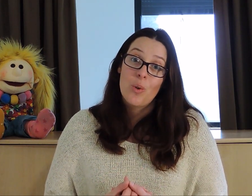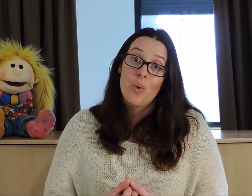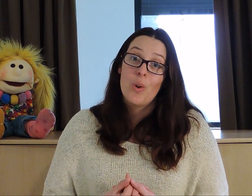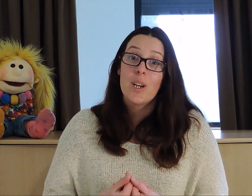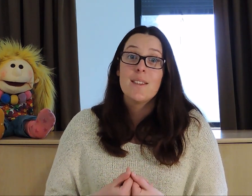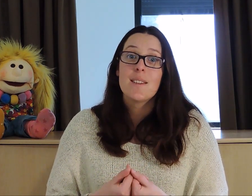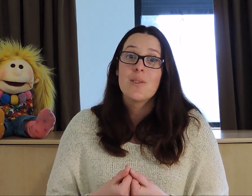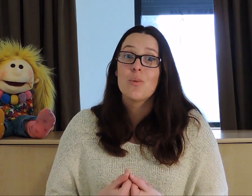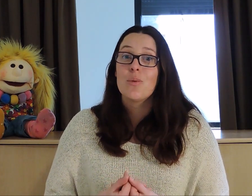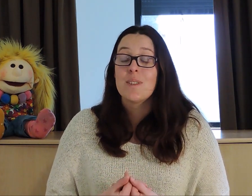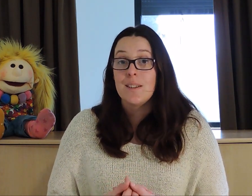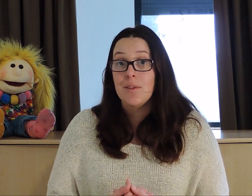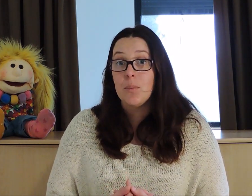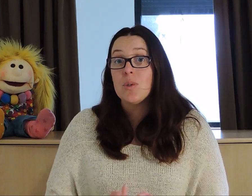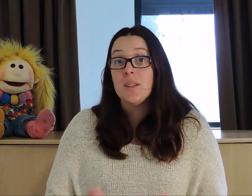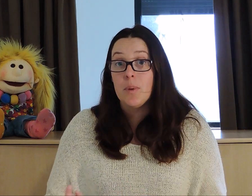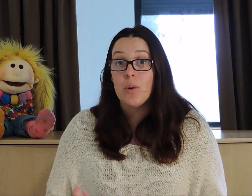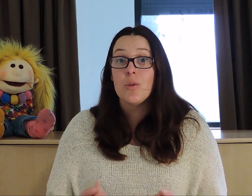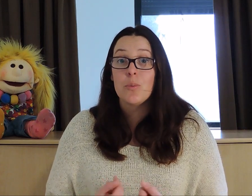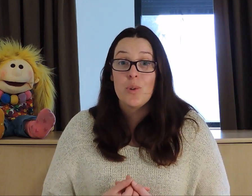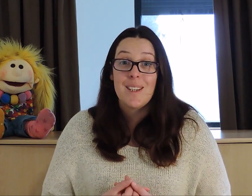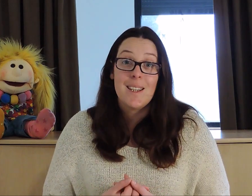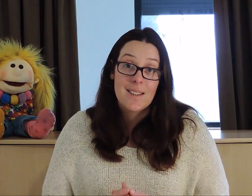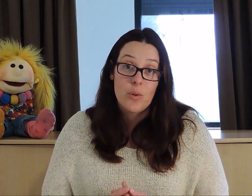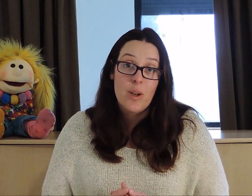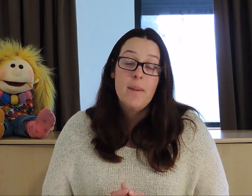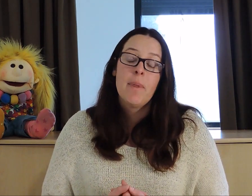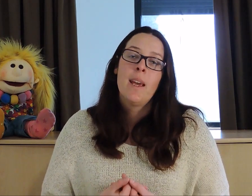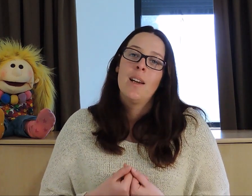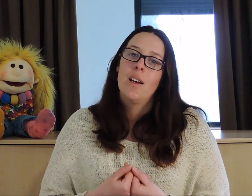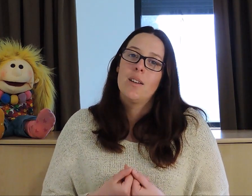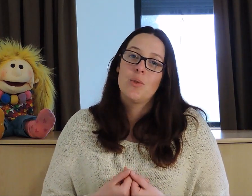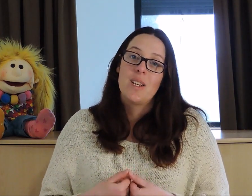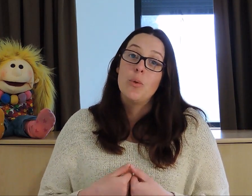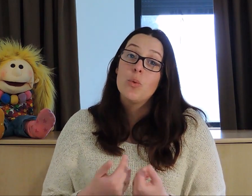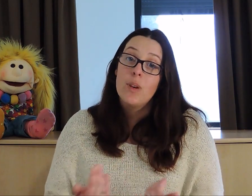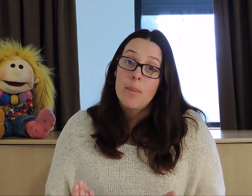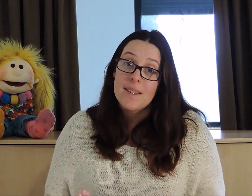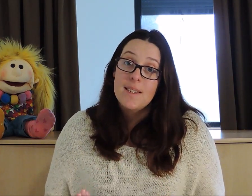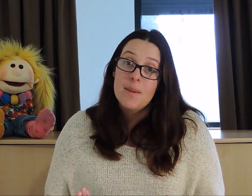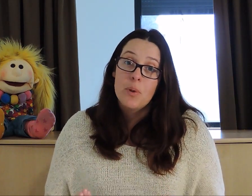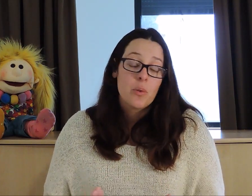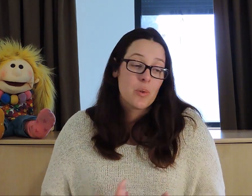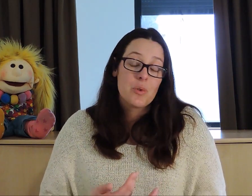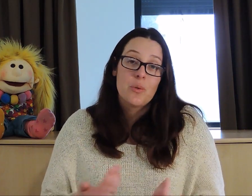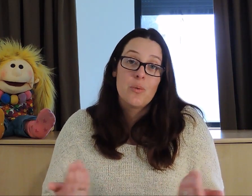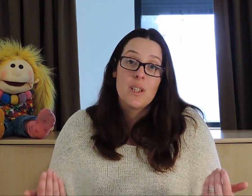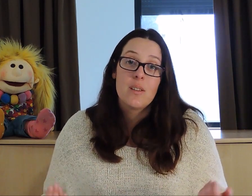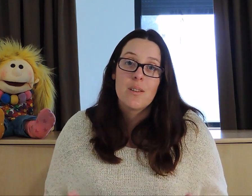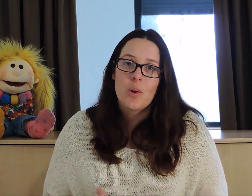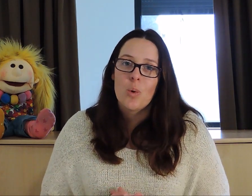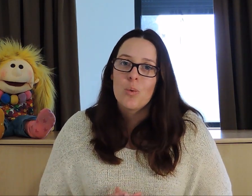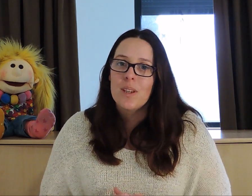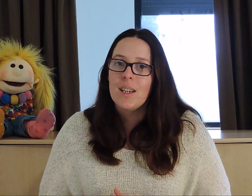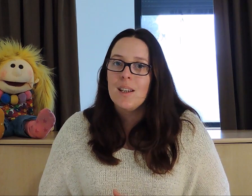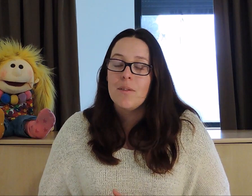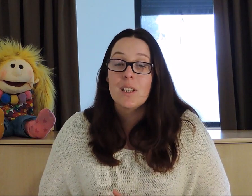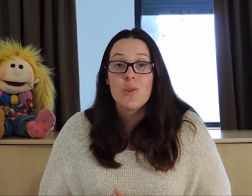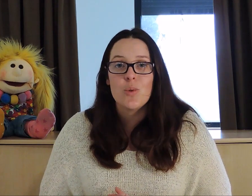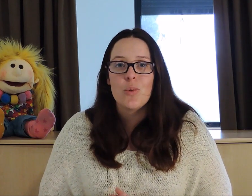dans l'organisation de cet événement qui malheureusement est annulé. Je salue tous les participants que je devais rencontrer et avec qui je